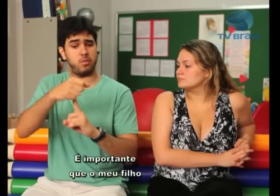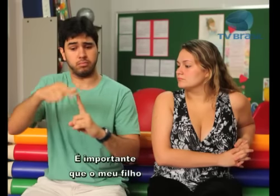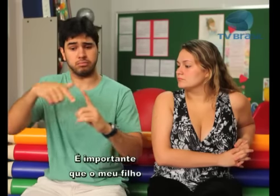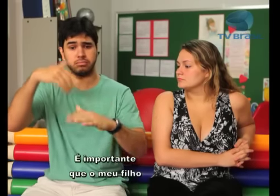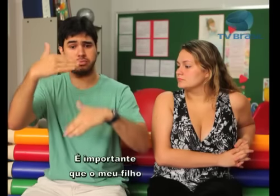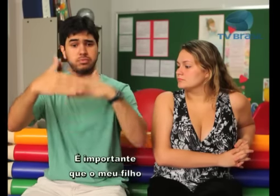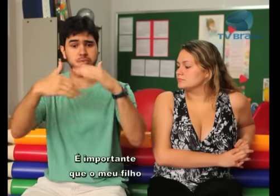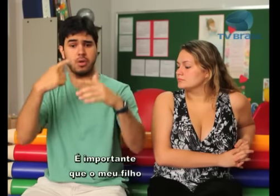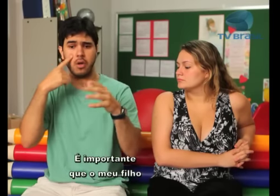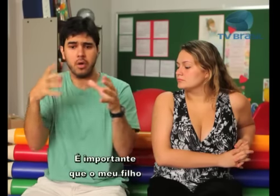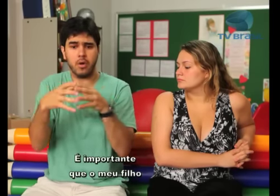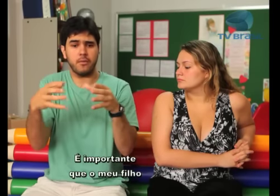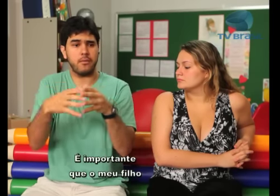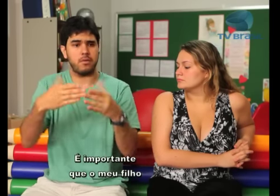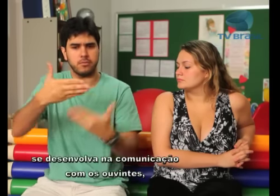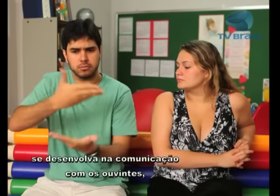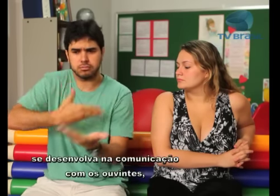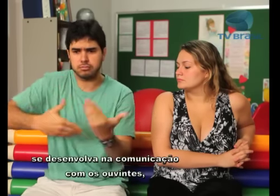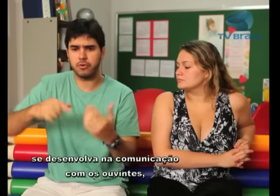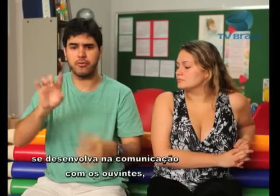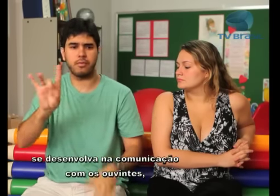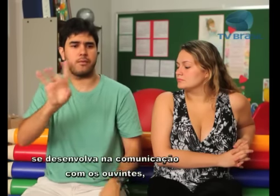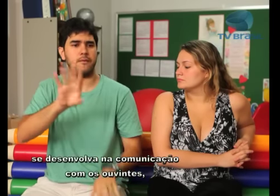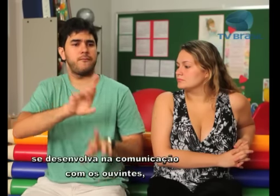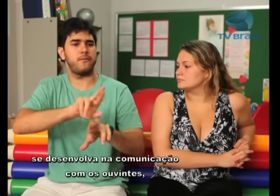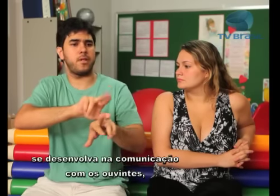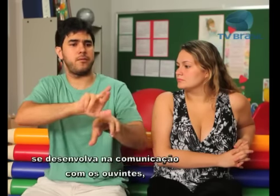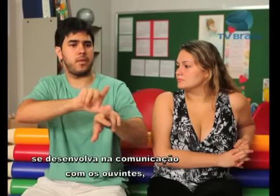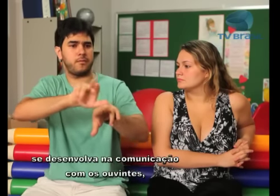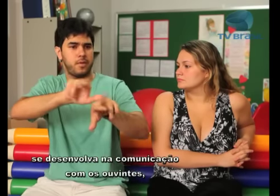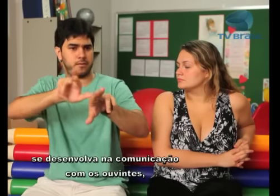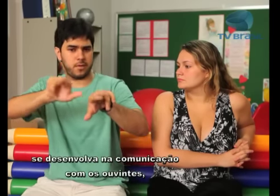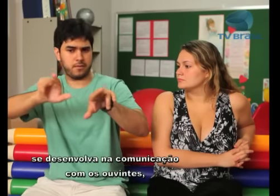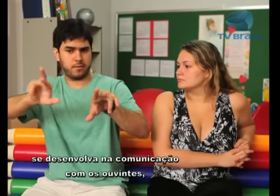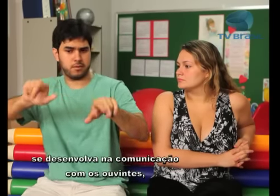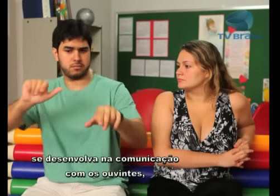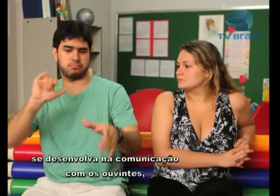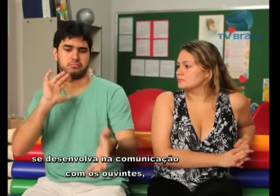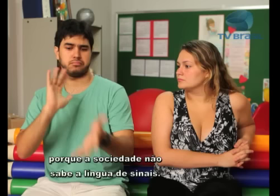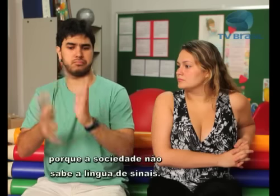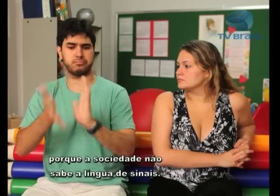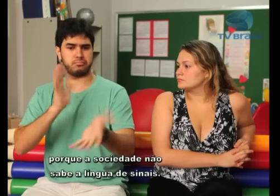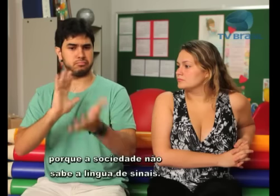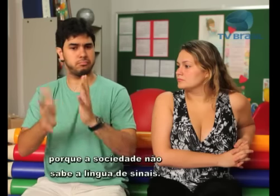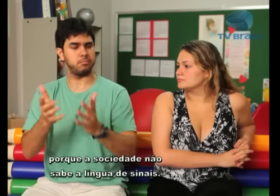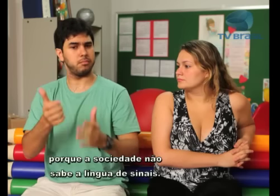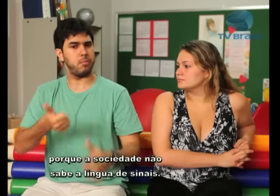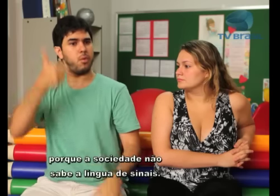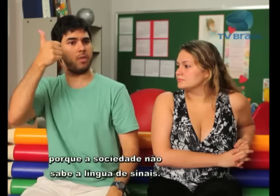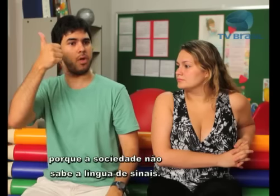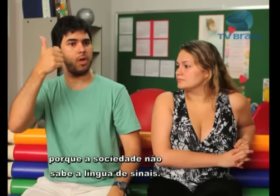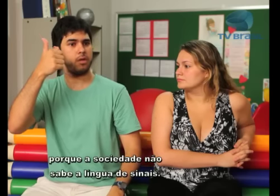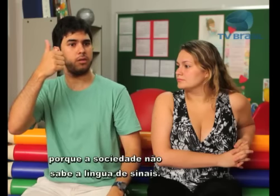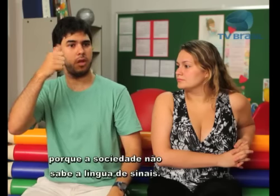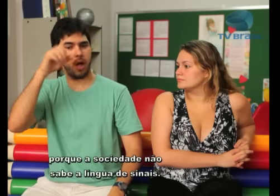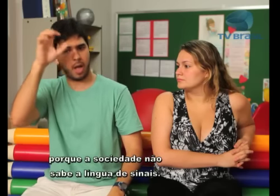E é importante também que o meu filho se desenvolva na comunicação com os ouvintes, porque a sociedade, a maior